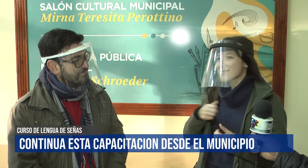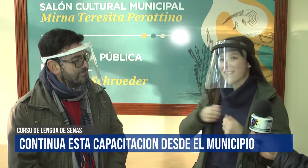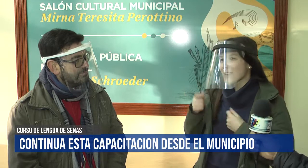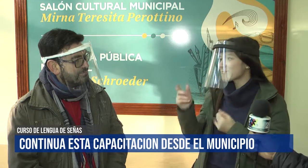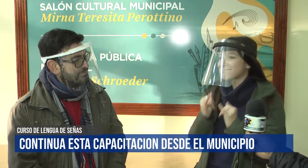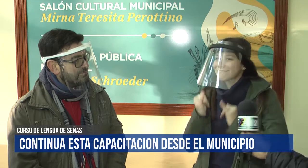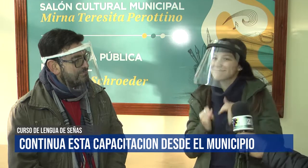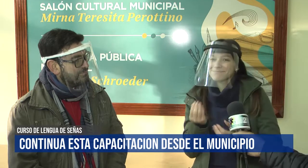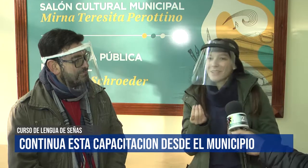este comienzo.